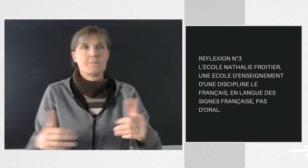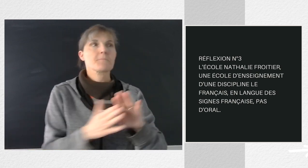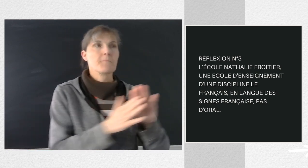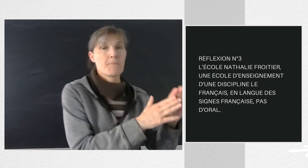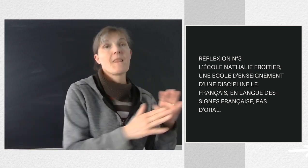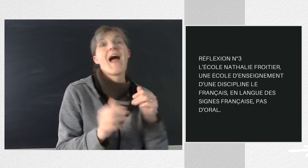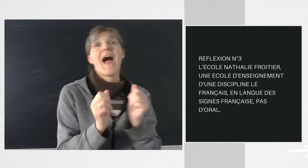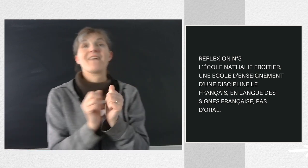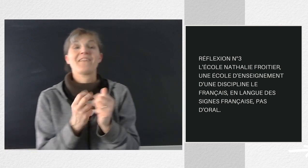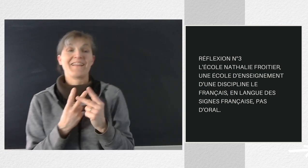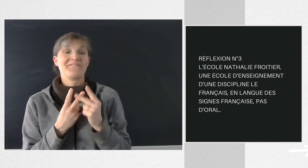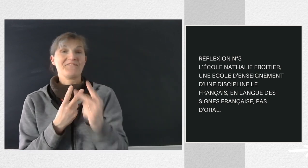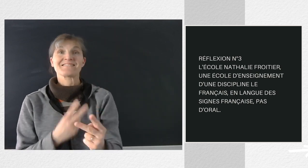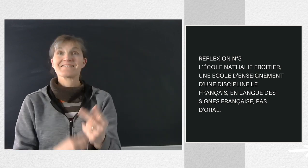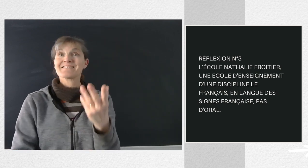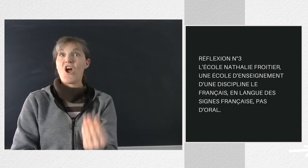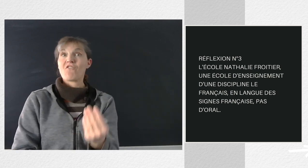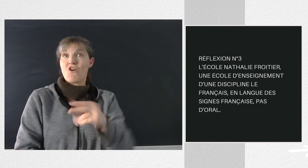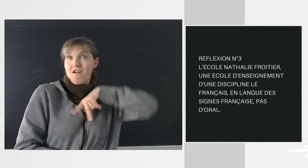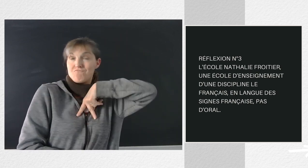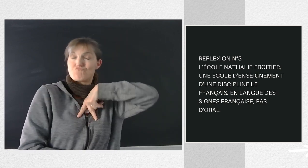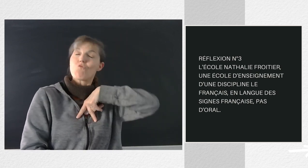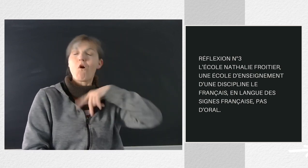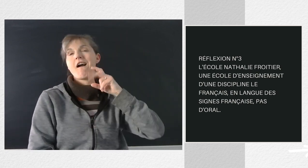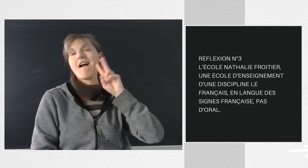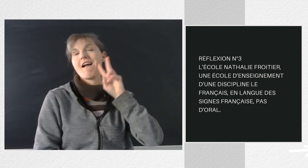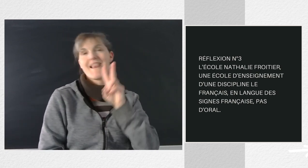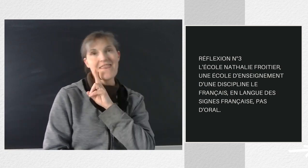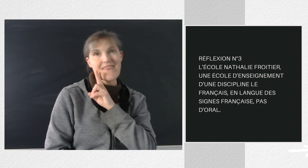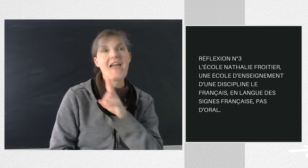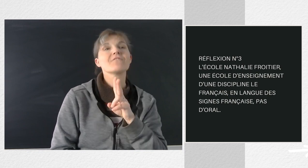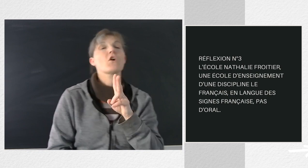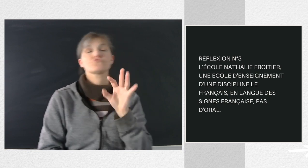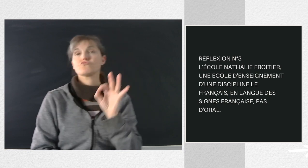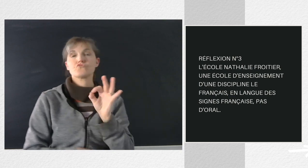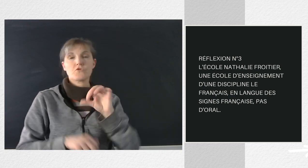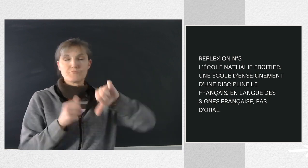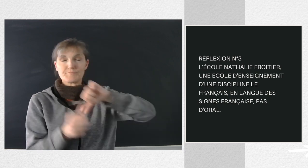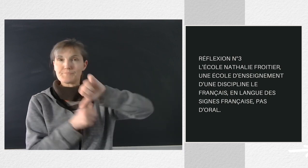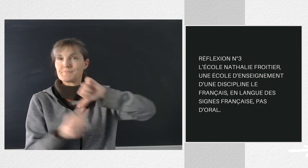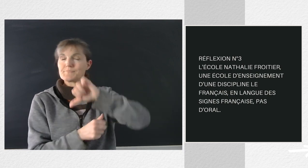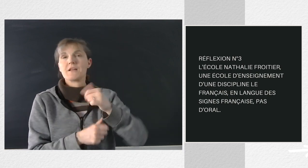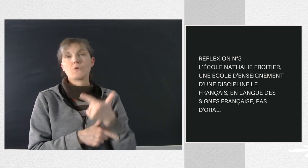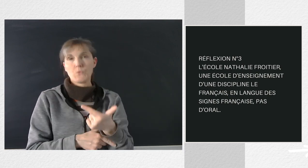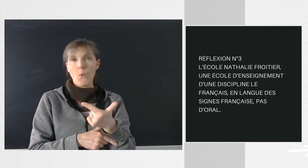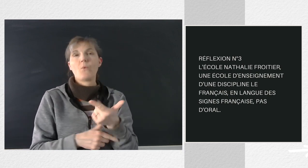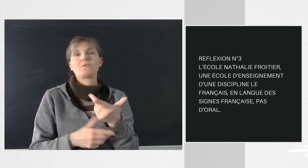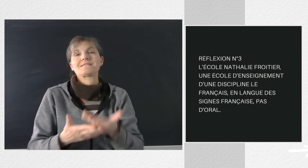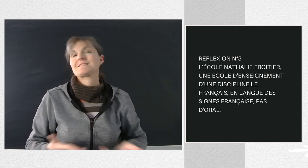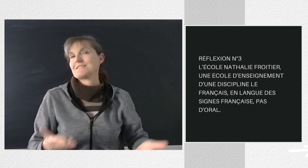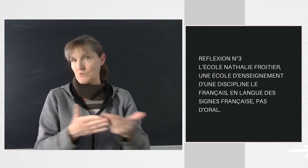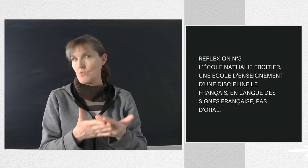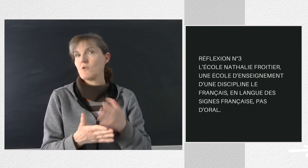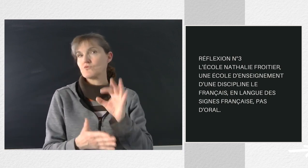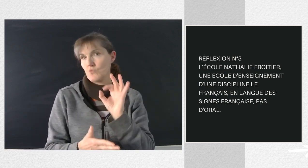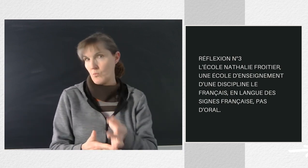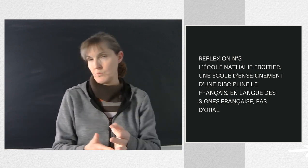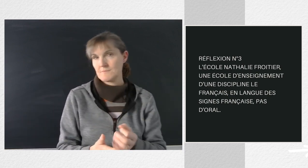Pendant une heure de cours avec mon élève, nous alternons de manière naturelle les deux situations, pour que la transmission du savoir